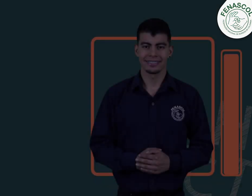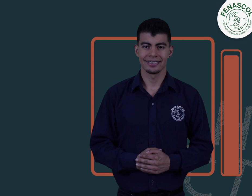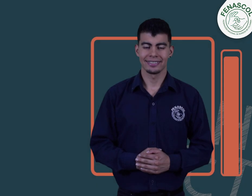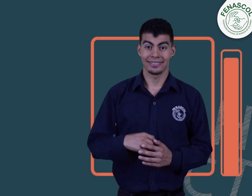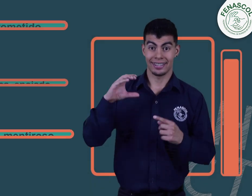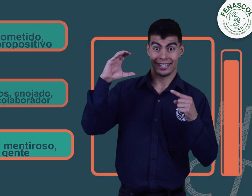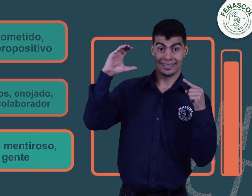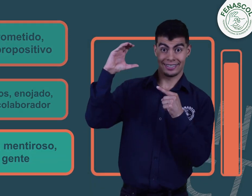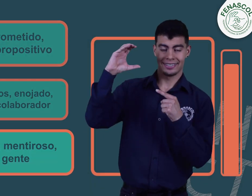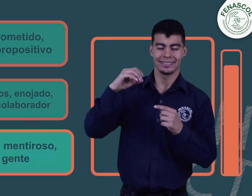Opción C.